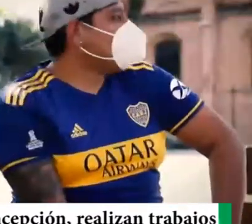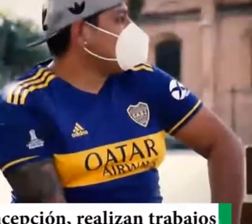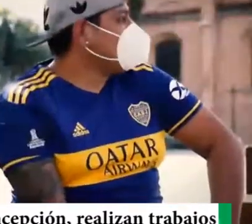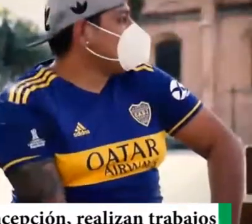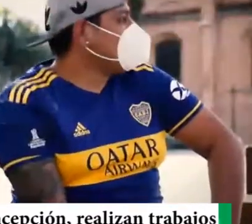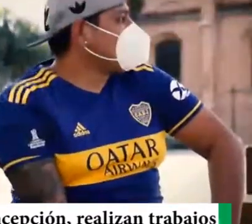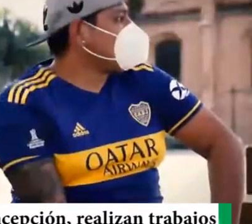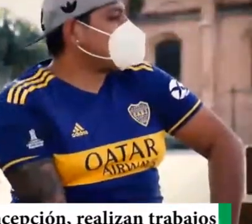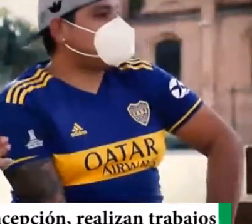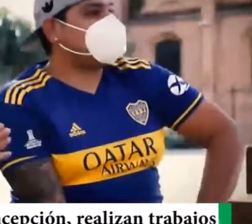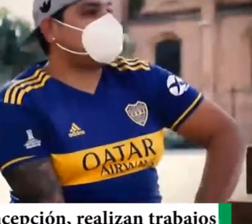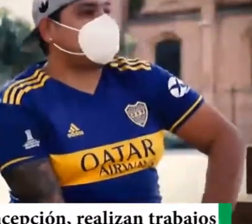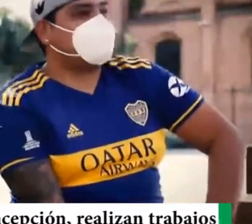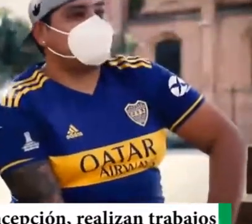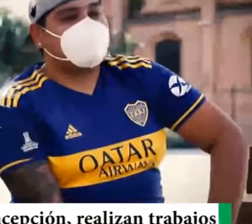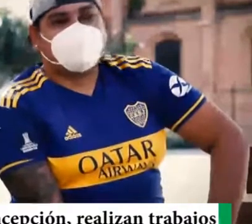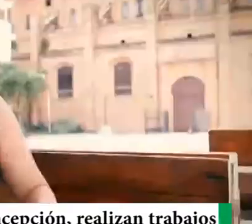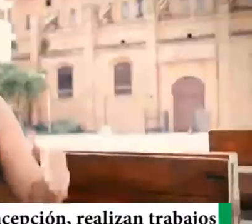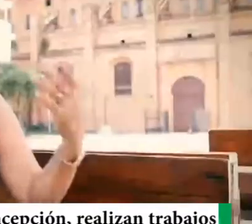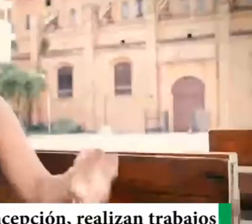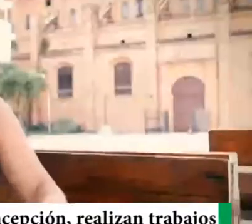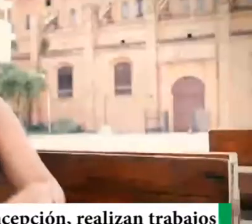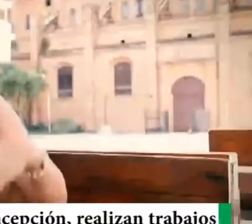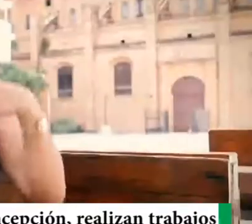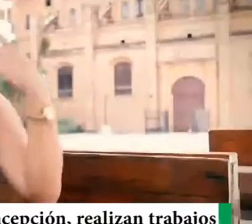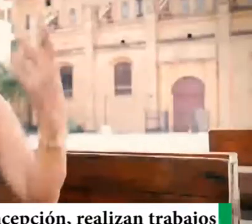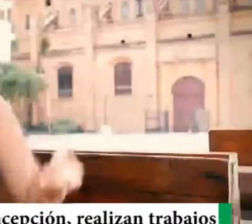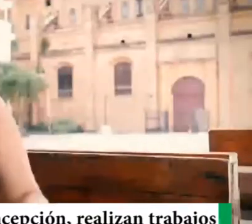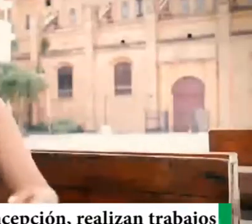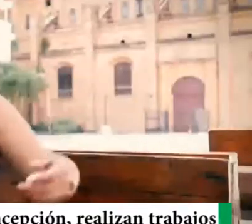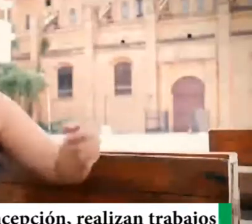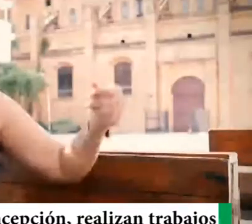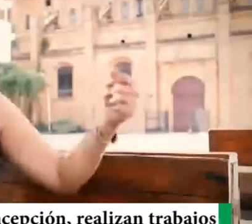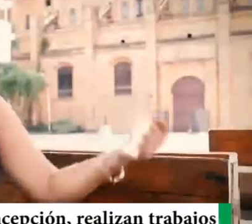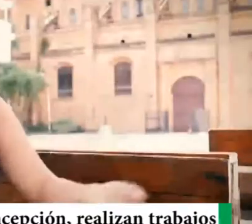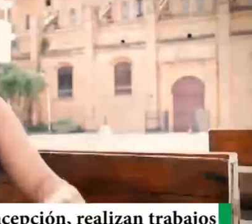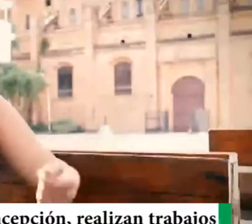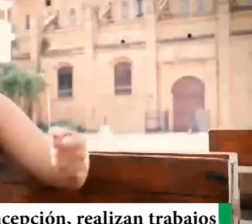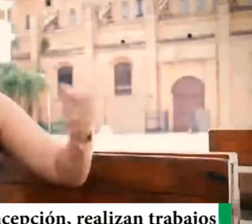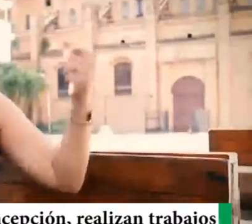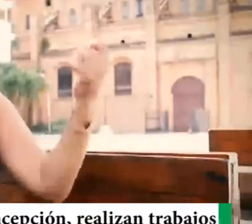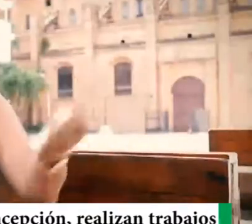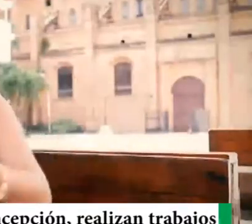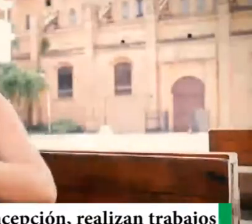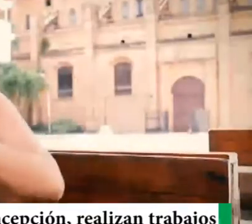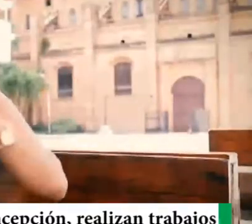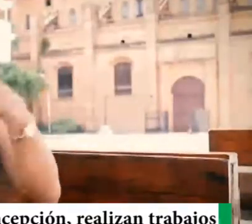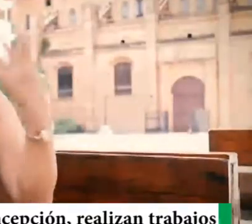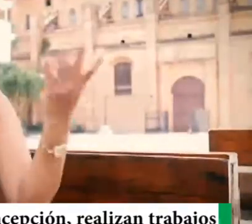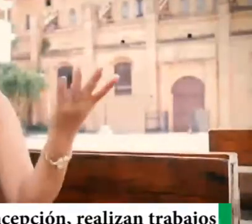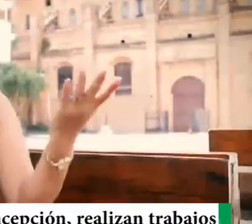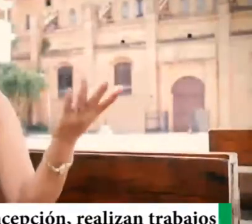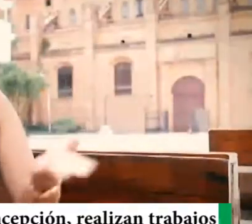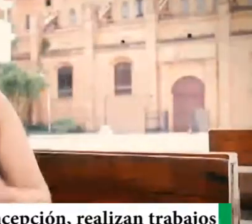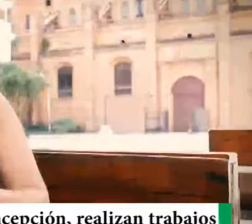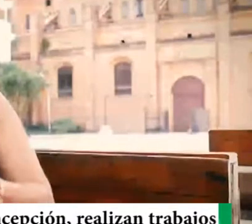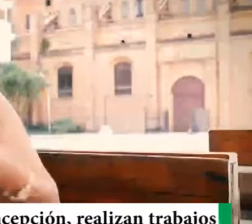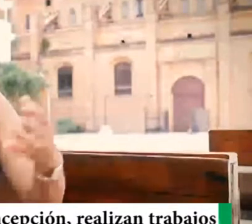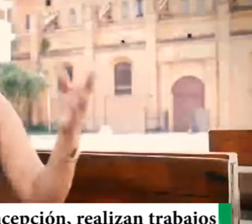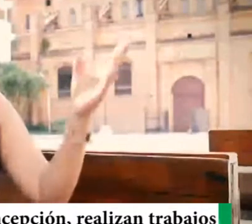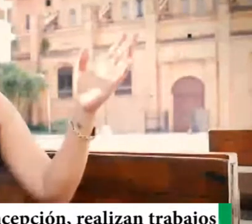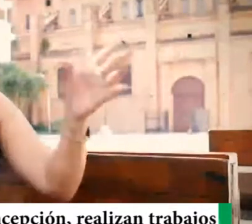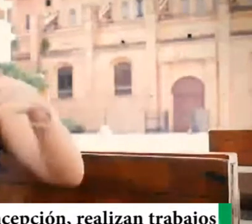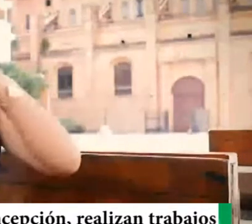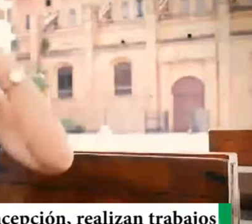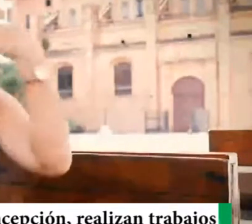Increíblemente, ese día llegaron esas amistades, entraron, lo agarraron, lo abrazaron, lo subimos a un auto,